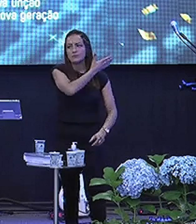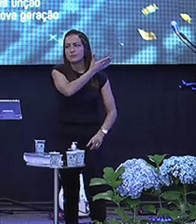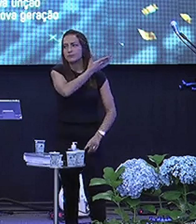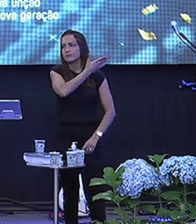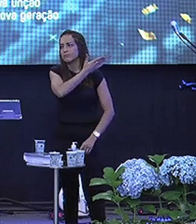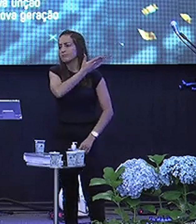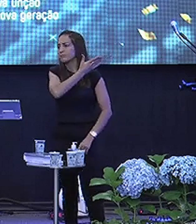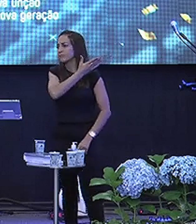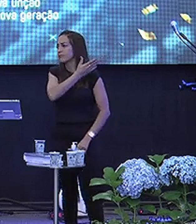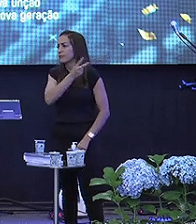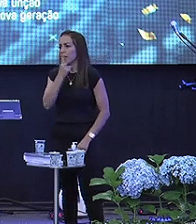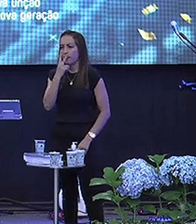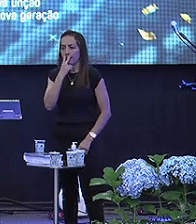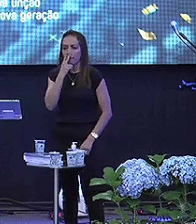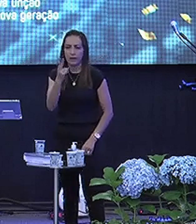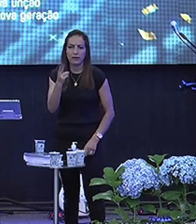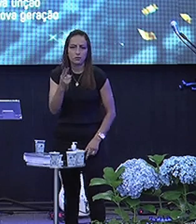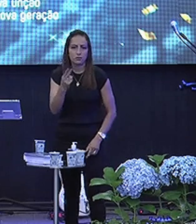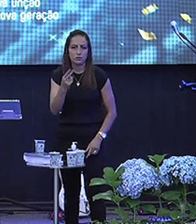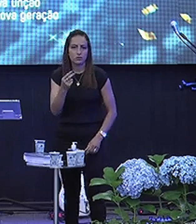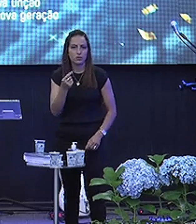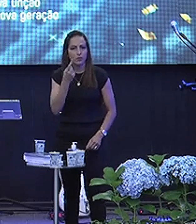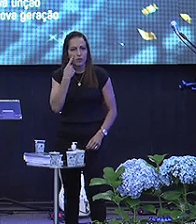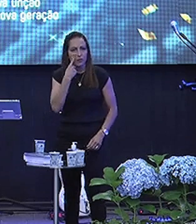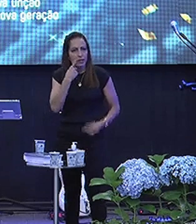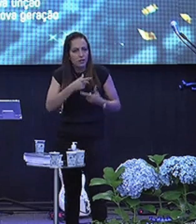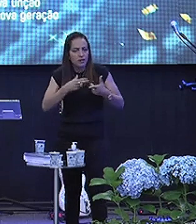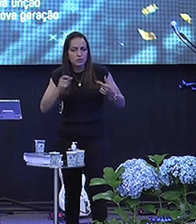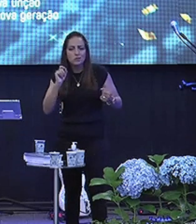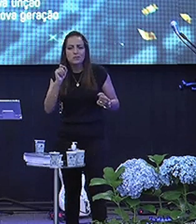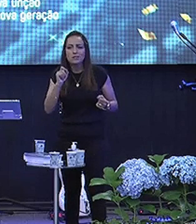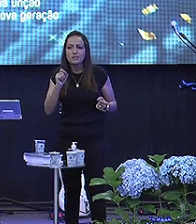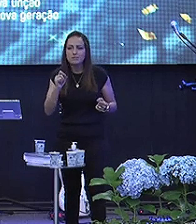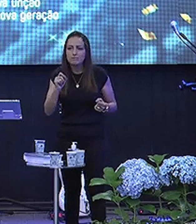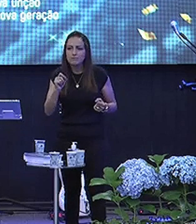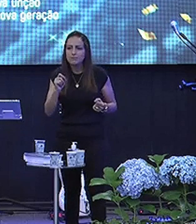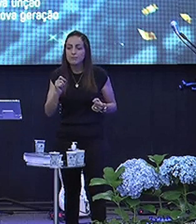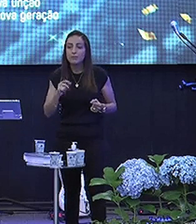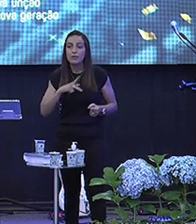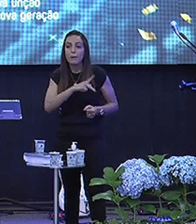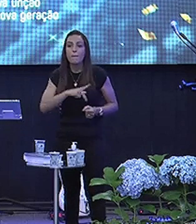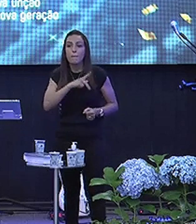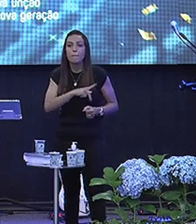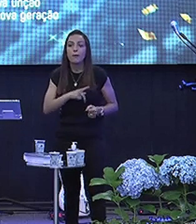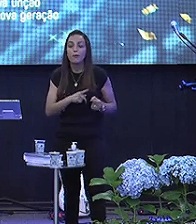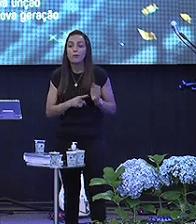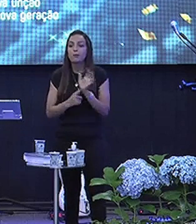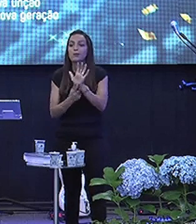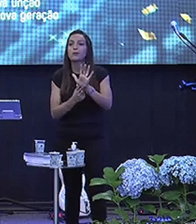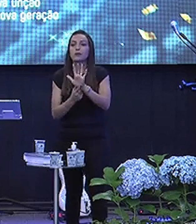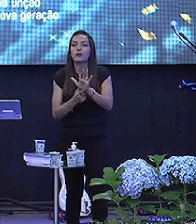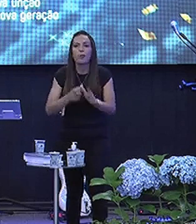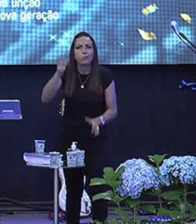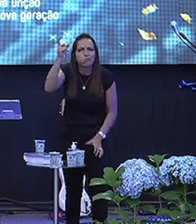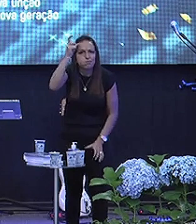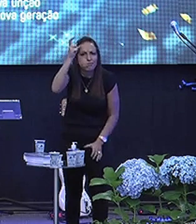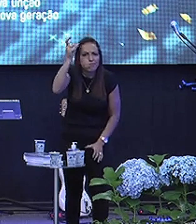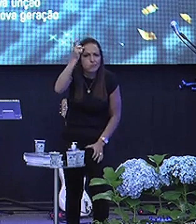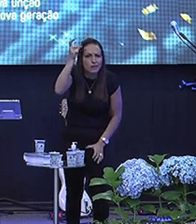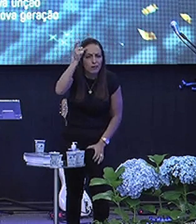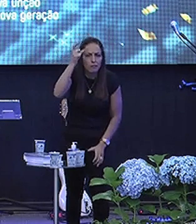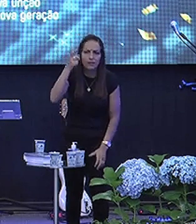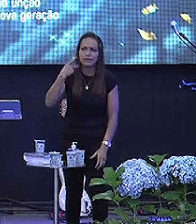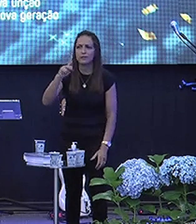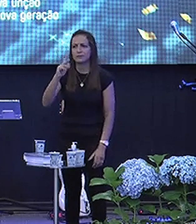A gente parece Quando a gente recebe Uma revelação O a gente vai receber? O Paulo recebe Uma revelação E recebe um capeta Para atormentar a vida